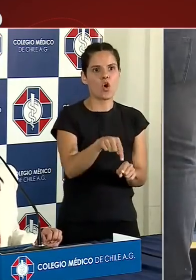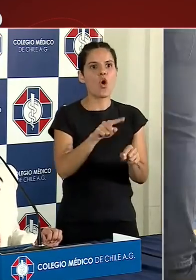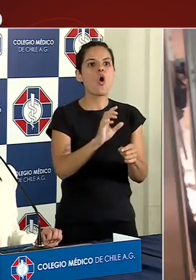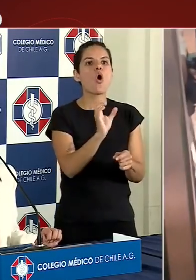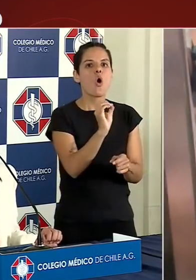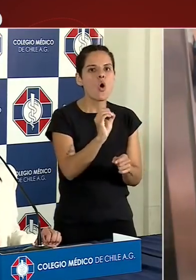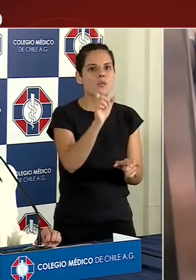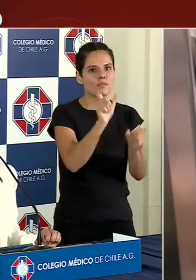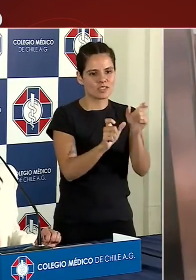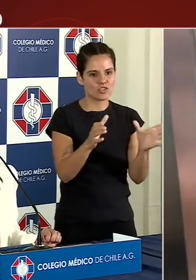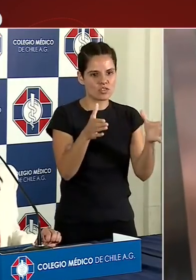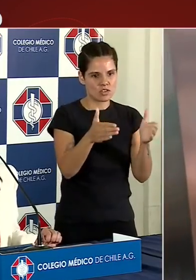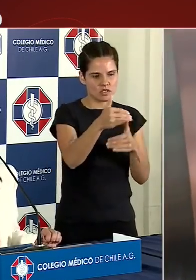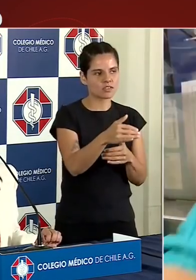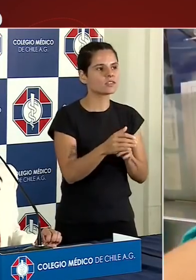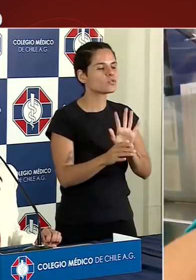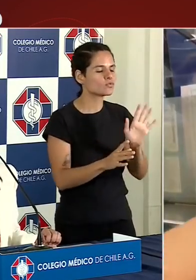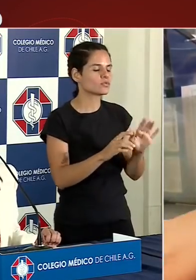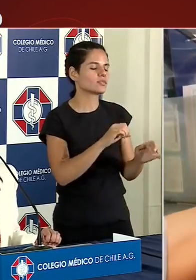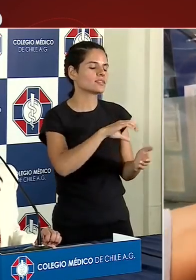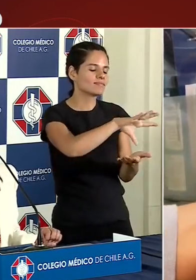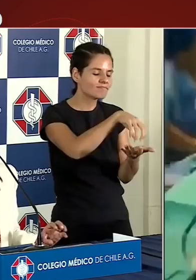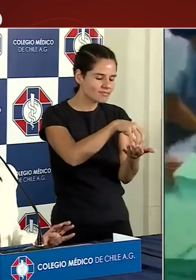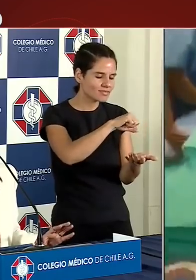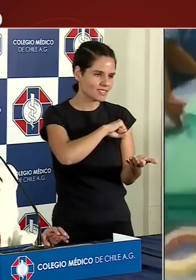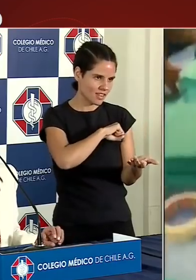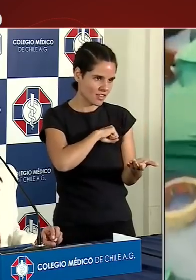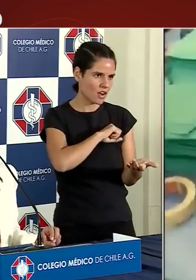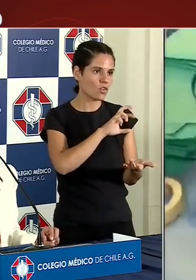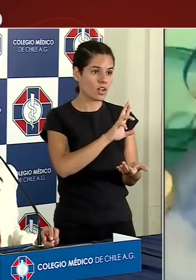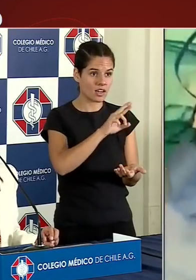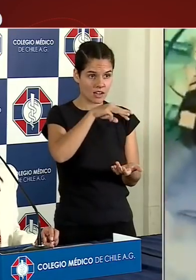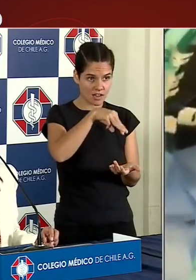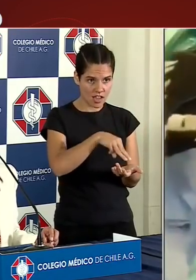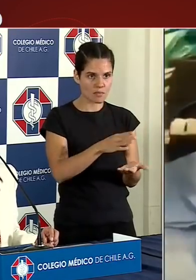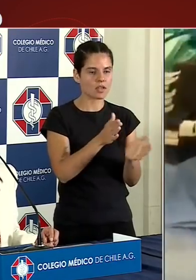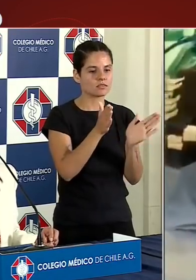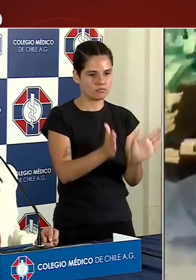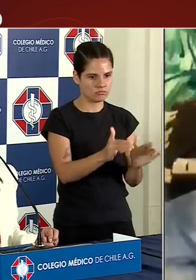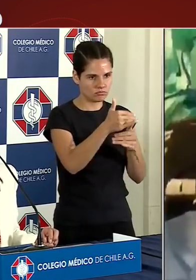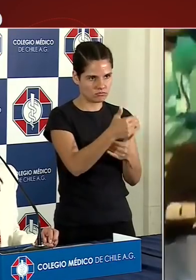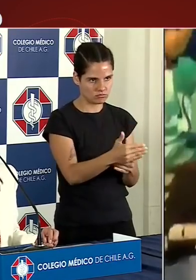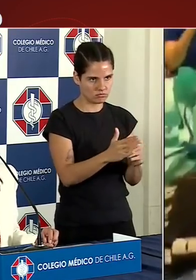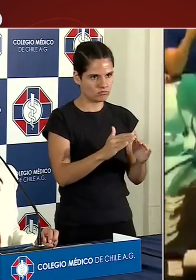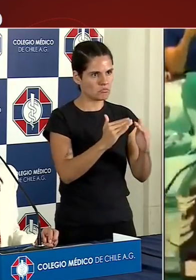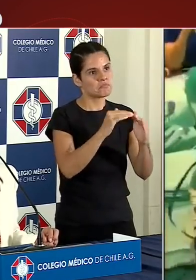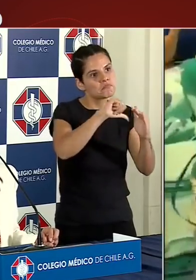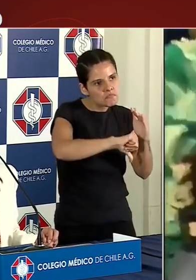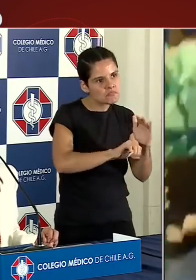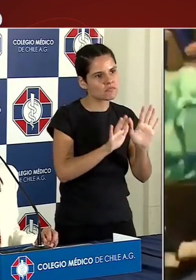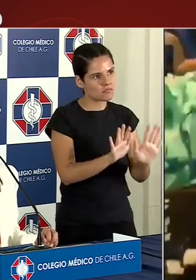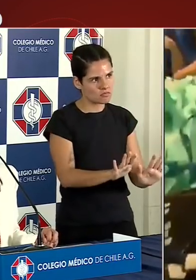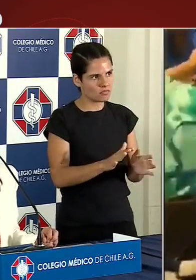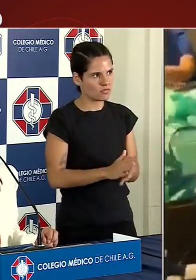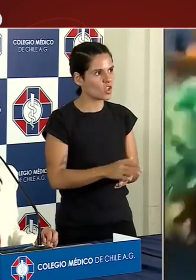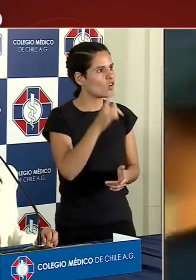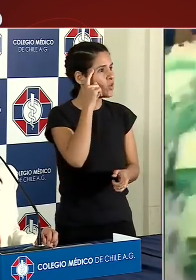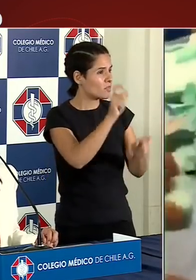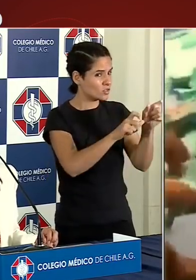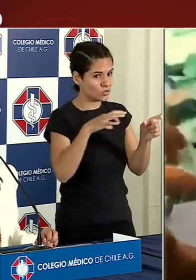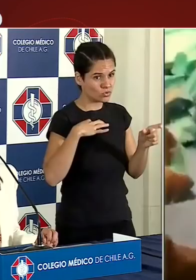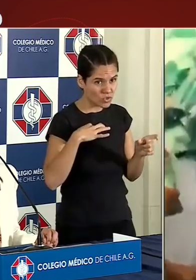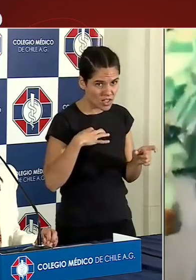Un cierre total de la región metropolitana, solamente manteniendo los servicios básicos. Yo creo que la ciudadanía de la región